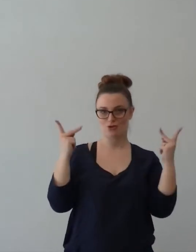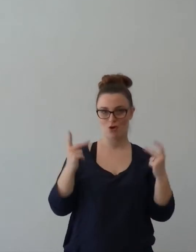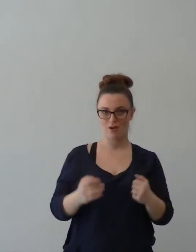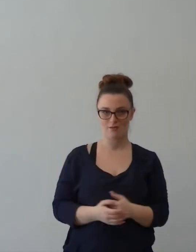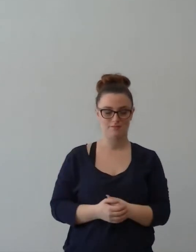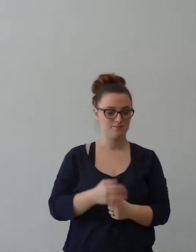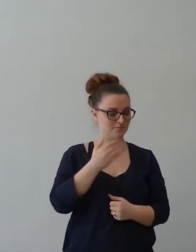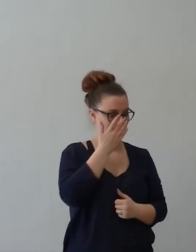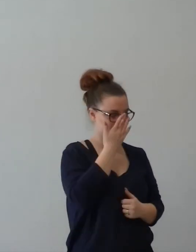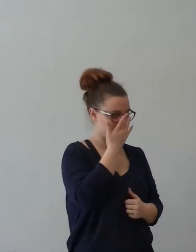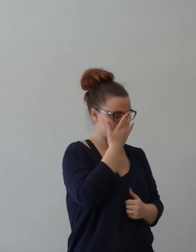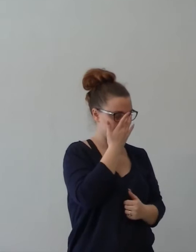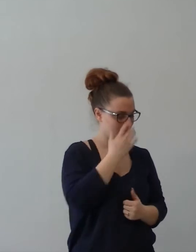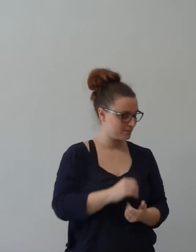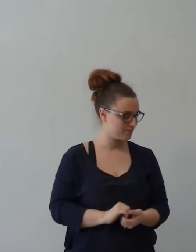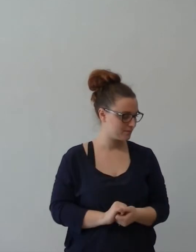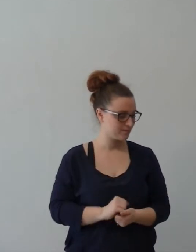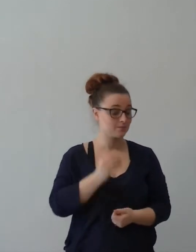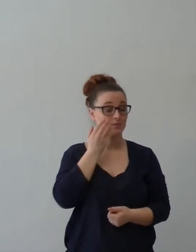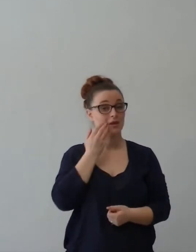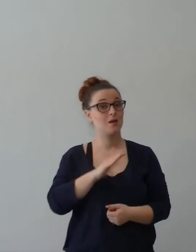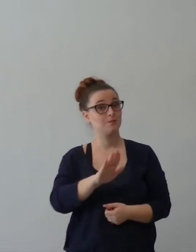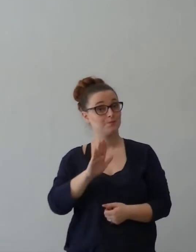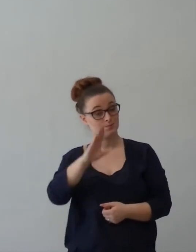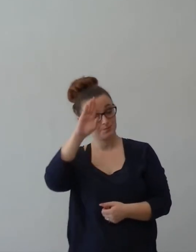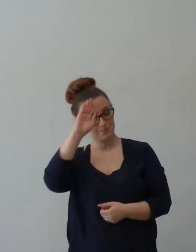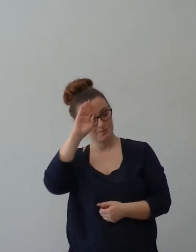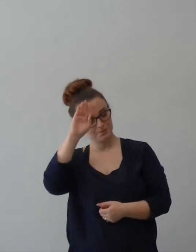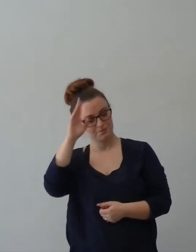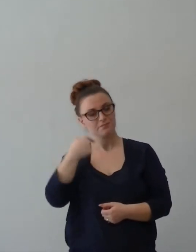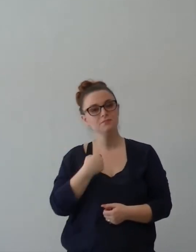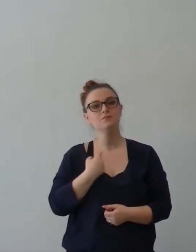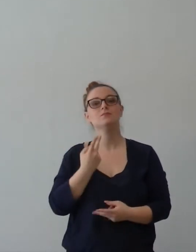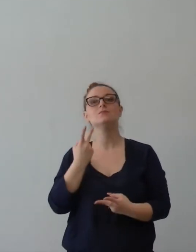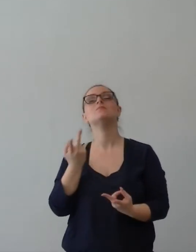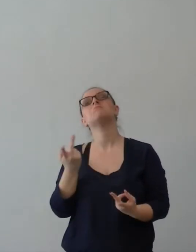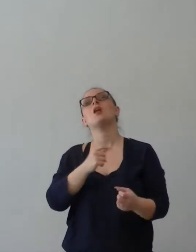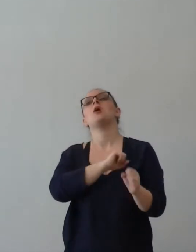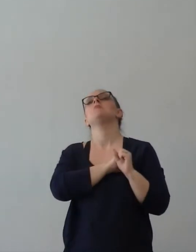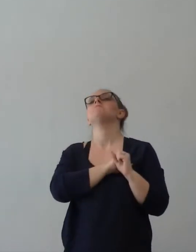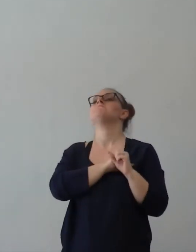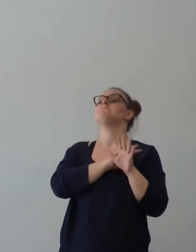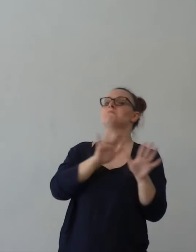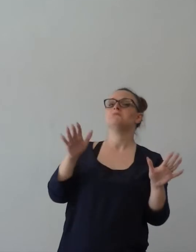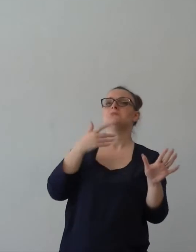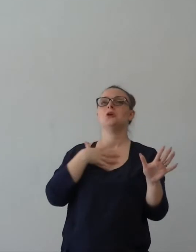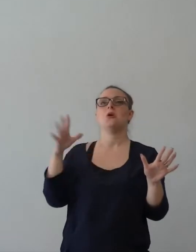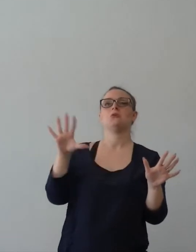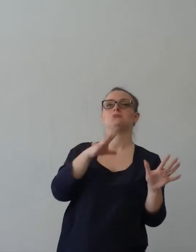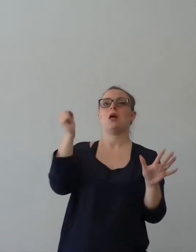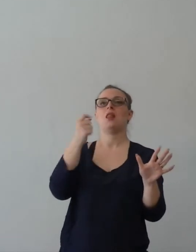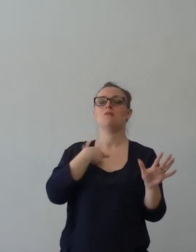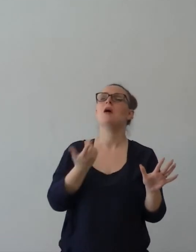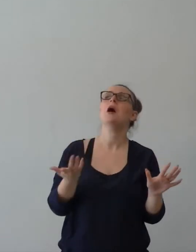Ma attenzione. Se ti fermi a quando hai creduto, se ti fermi ti metti se ti dico, tanto io sono salvato. Non